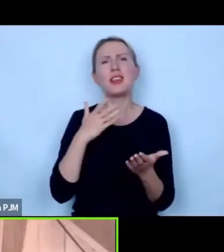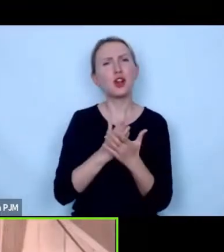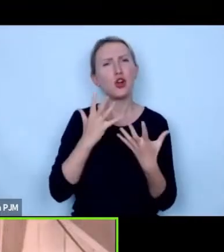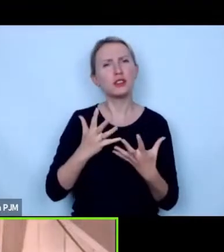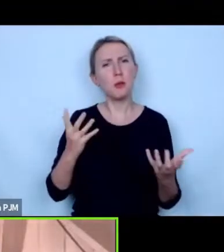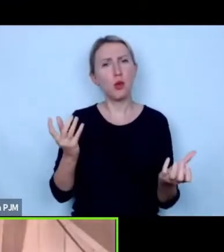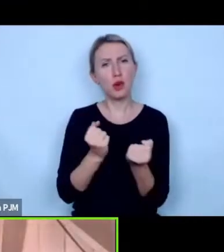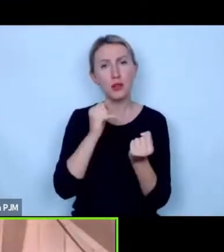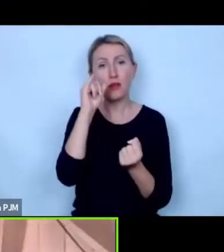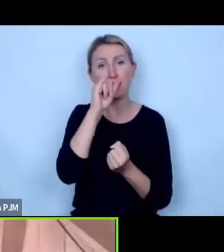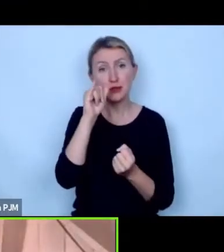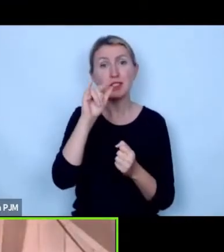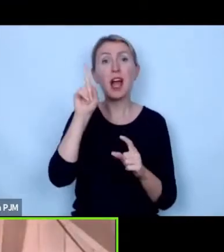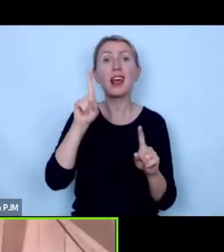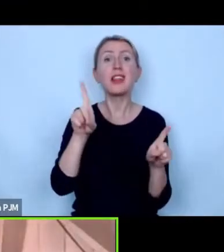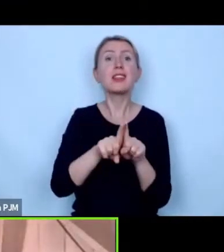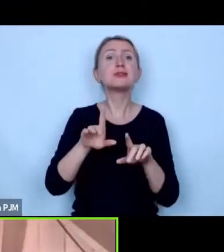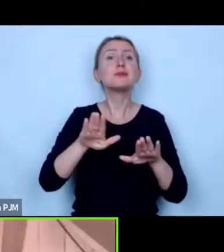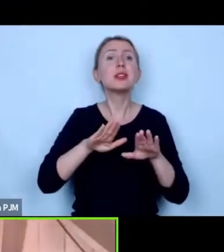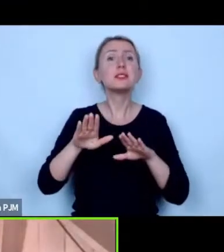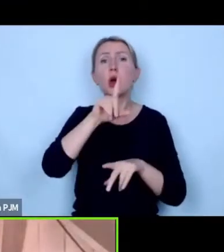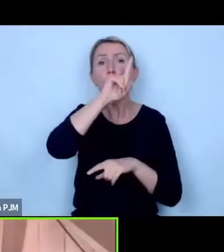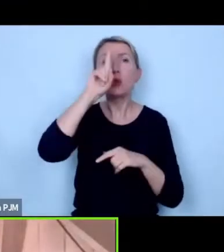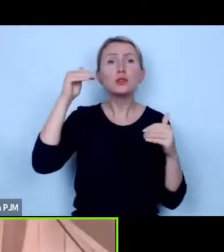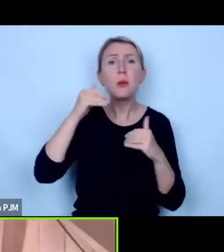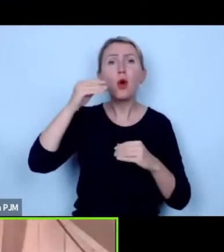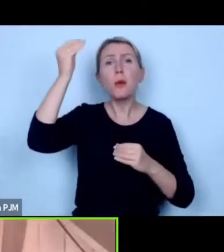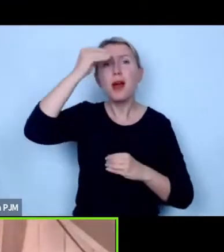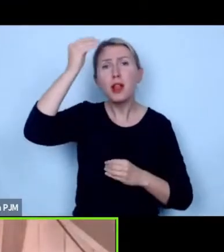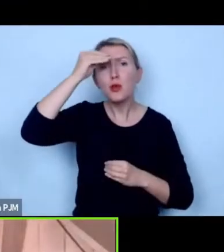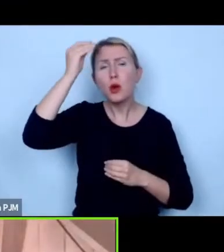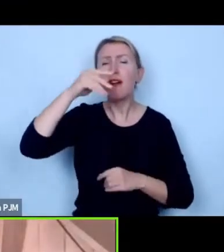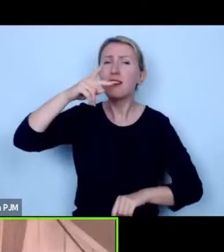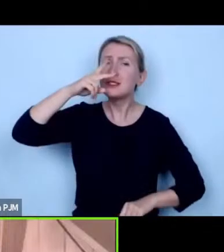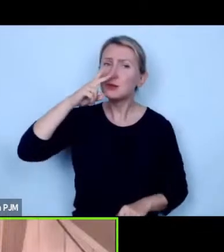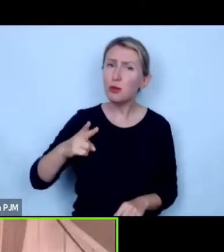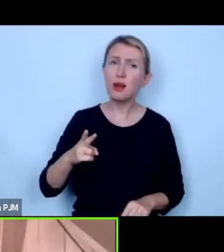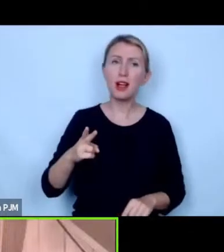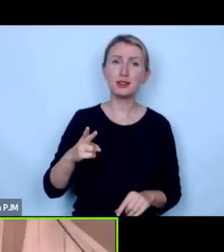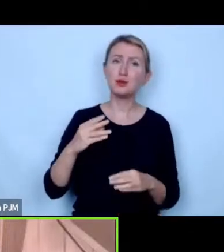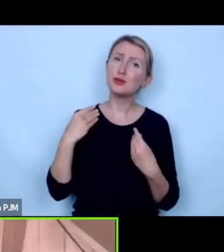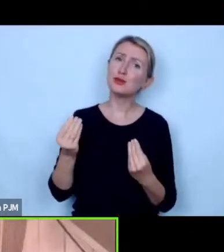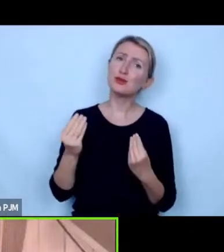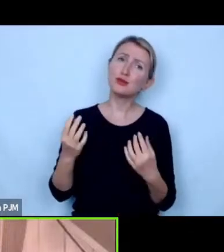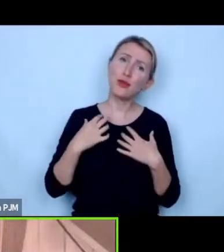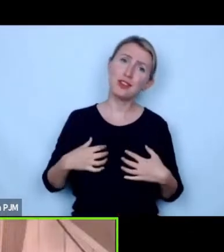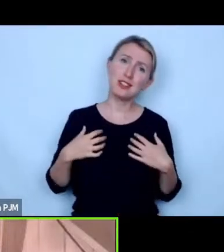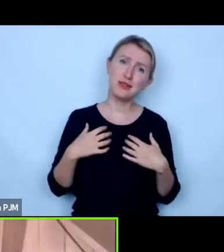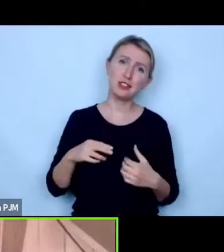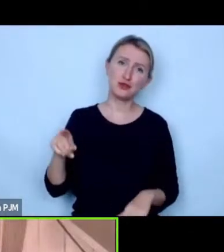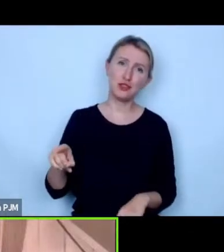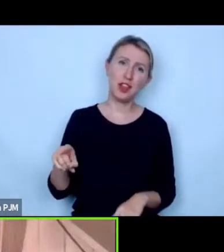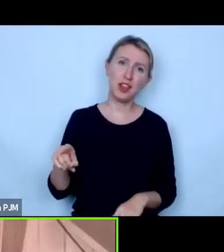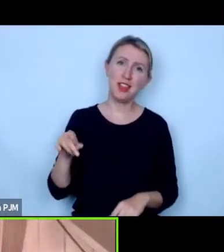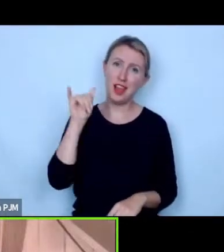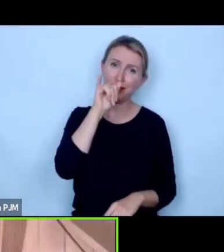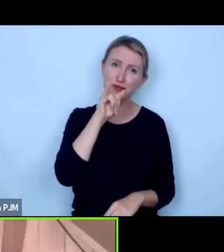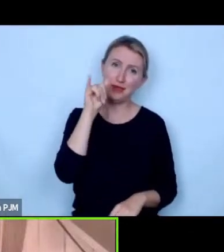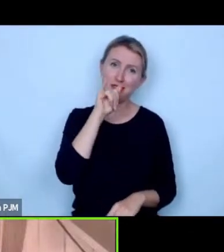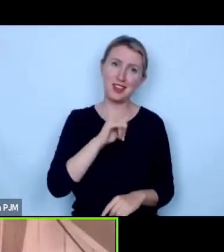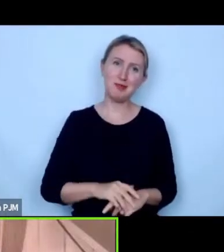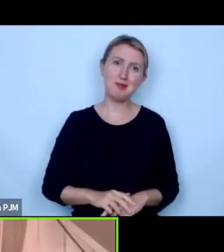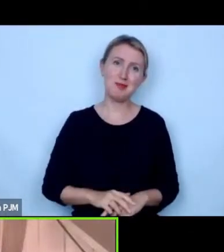także miejsca w którym ludzie będą mogli się edukować i zobaczyć jakimi cudownymi zwierzętami są świnie